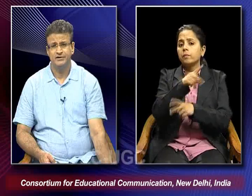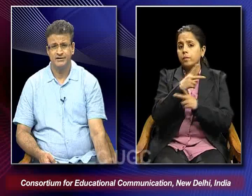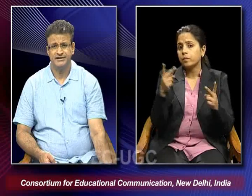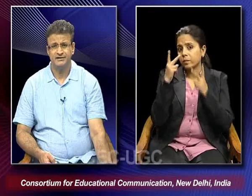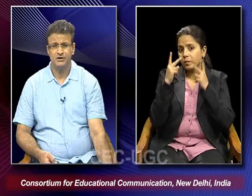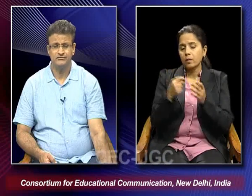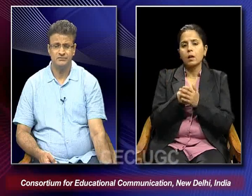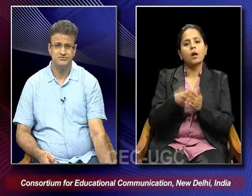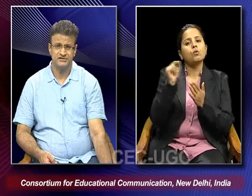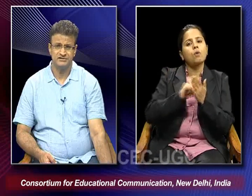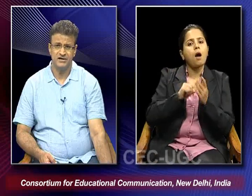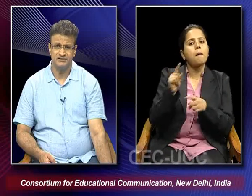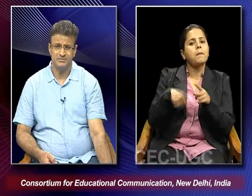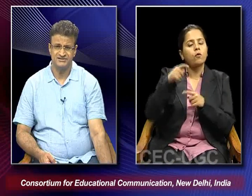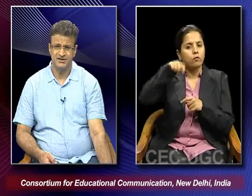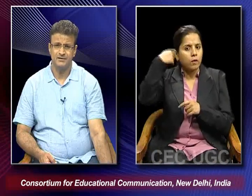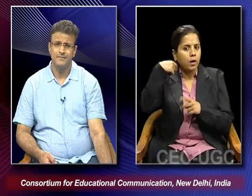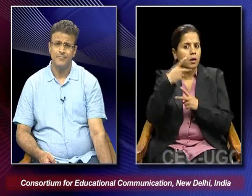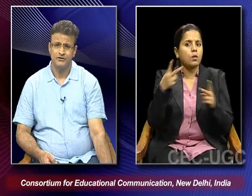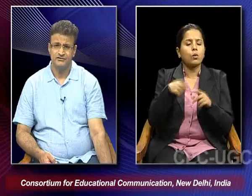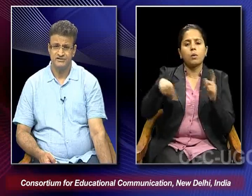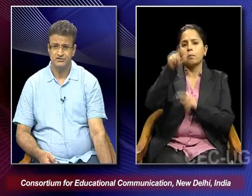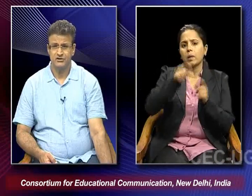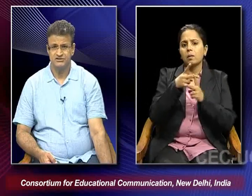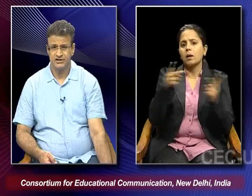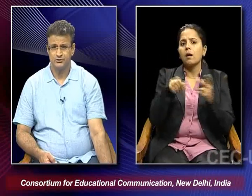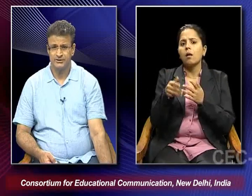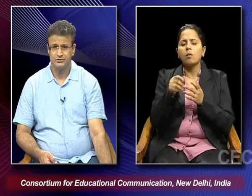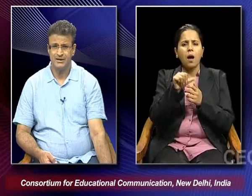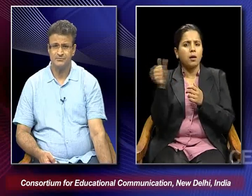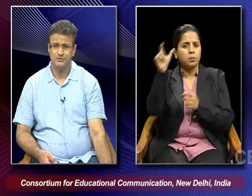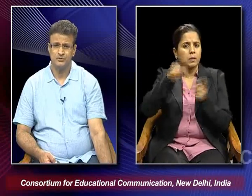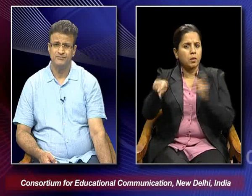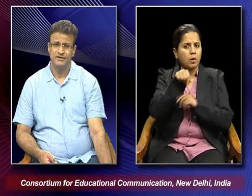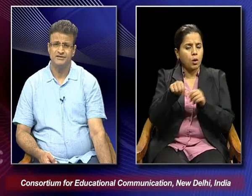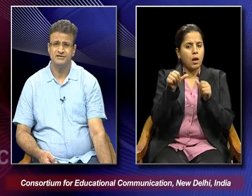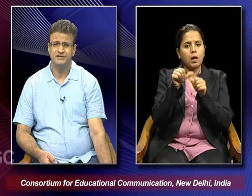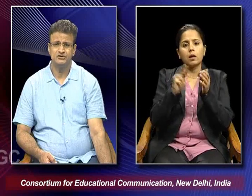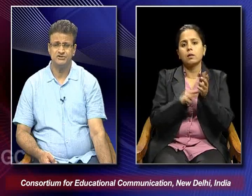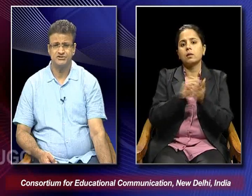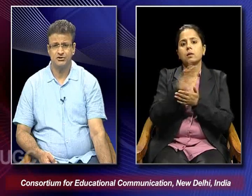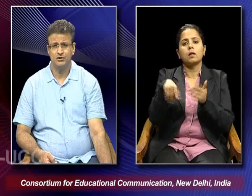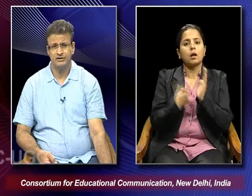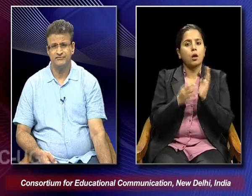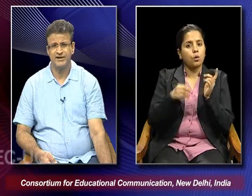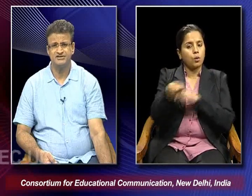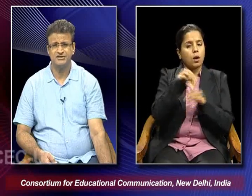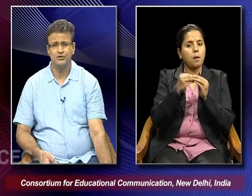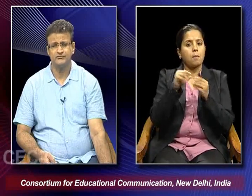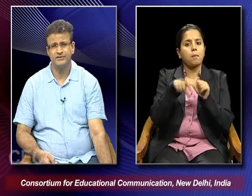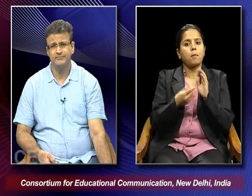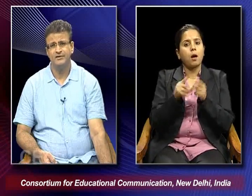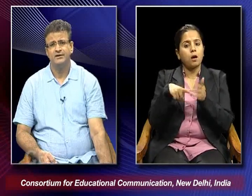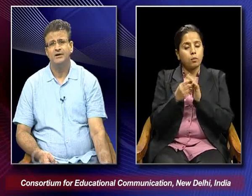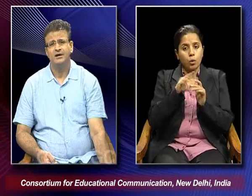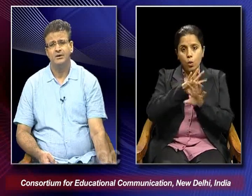writing about films whether D'Andre Bazin or there were other scholars like Umberto Barbaro in Italy and Georges S. Dahl in France and all